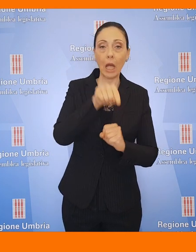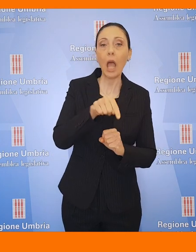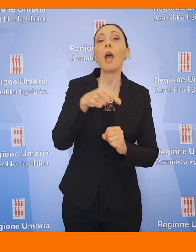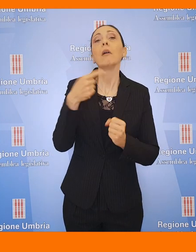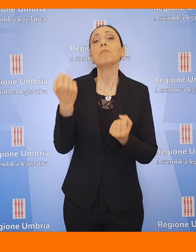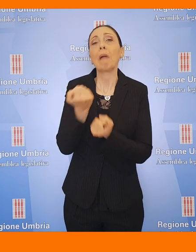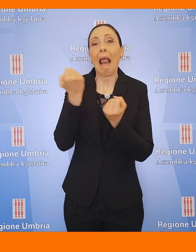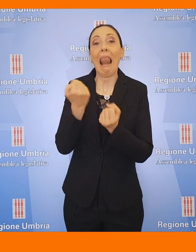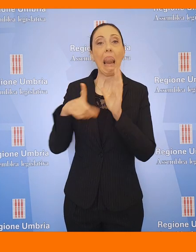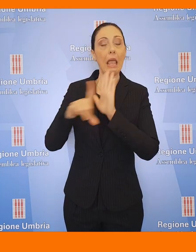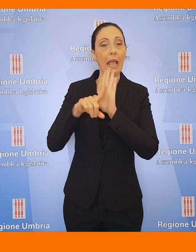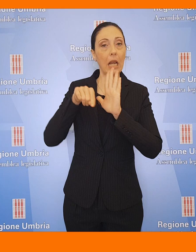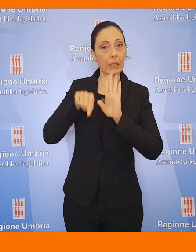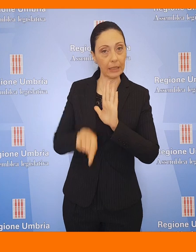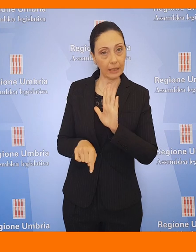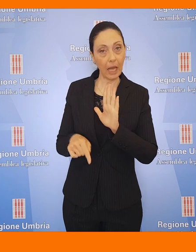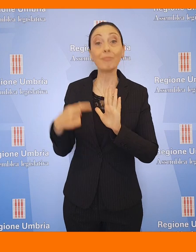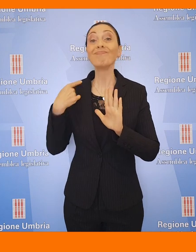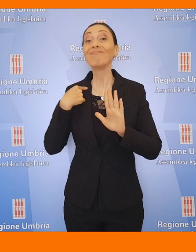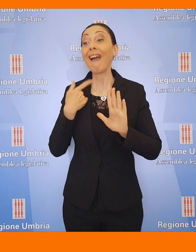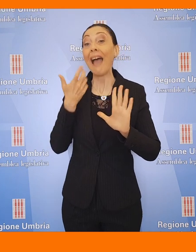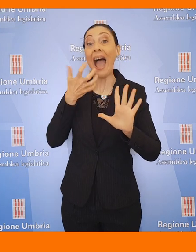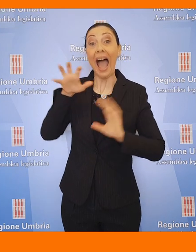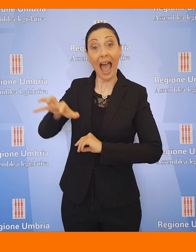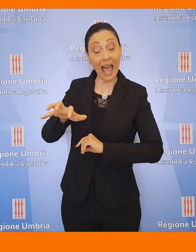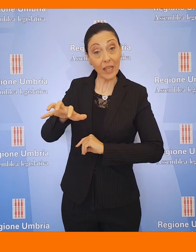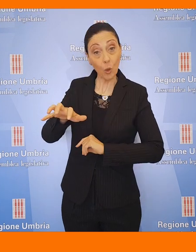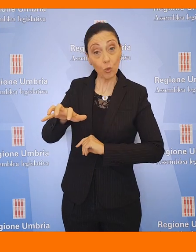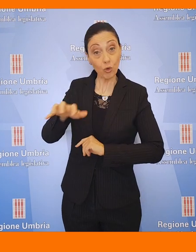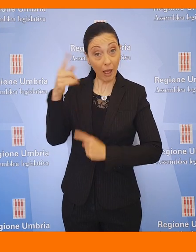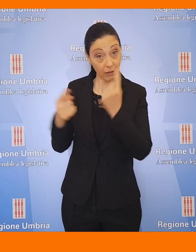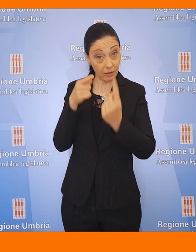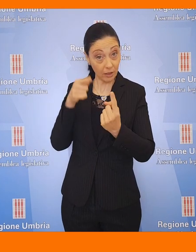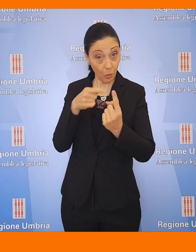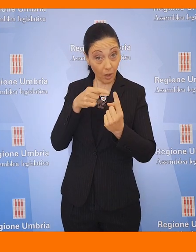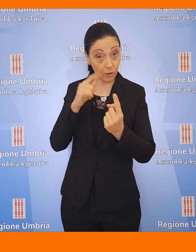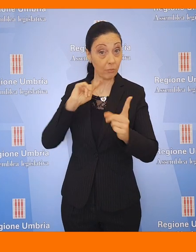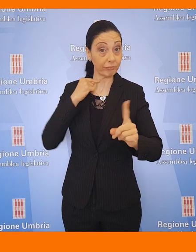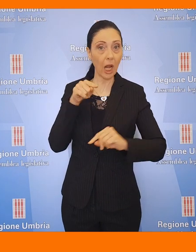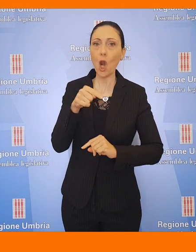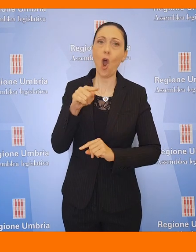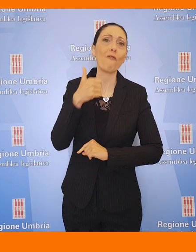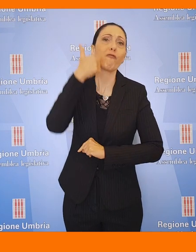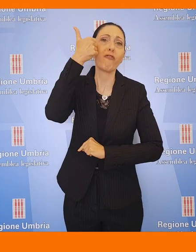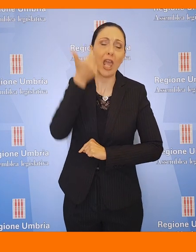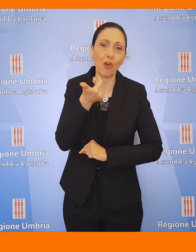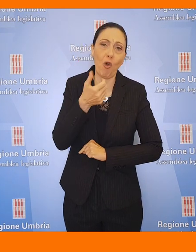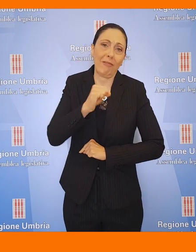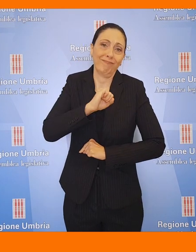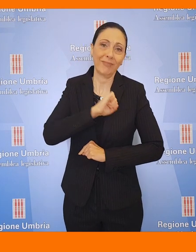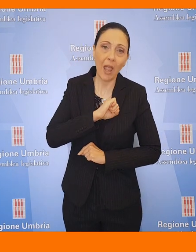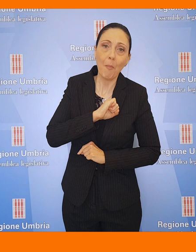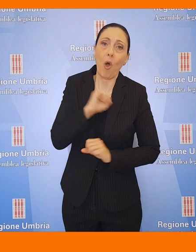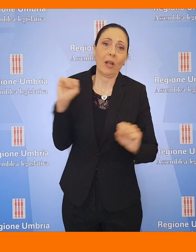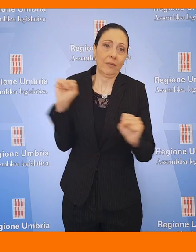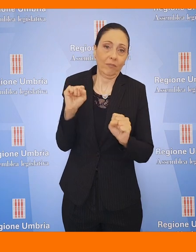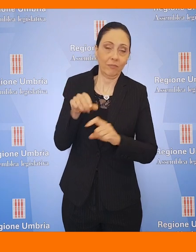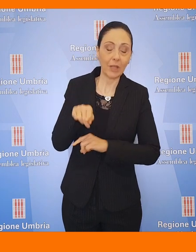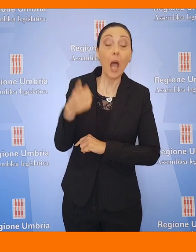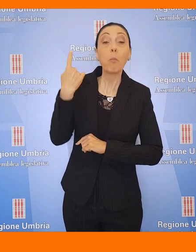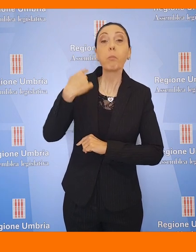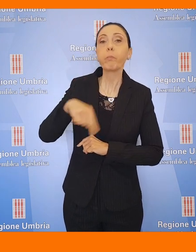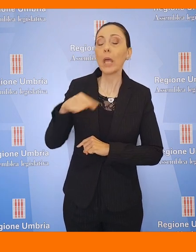reati di usura, ha aggiunto, vengono difficilmente denunciati per vergogna, timore o sfiducia verso le istituzioni, pertanto gli